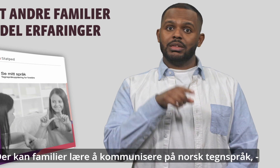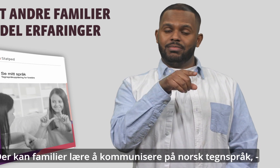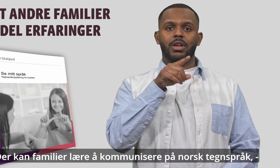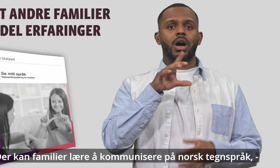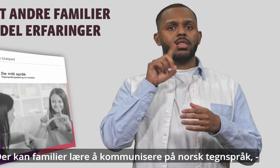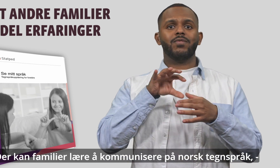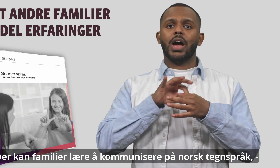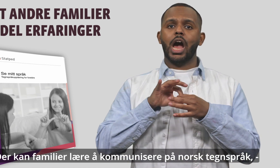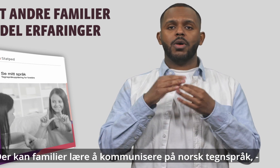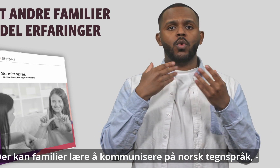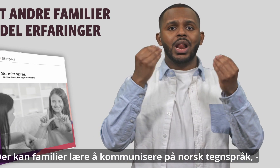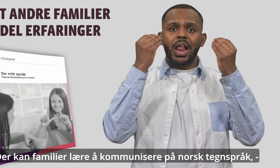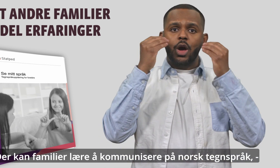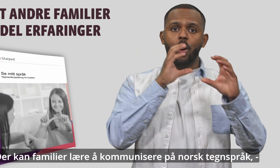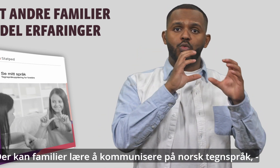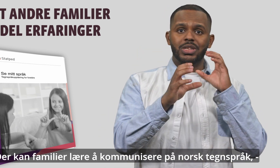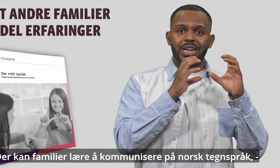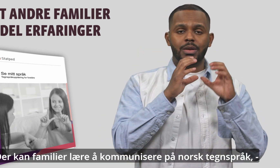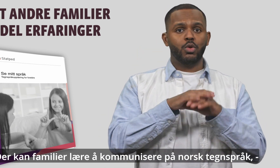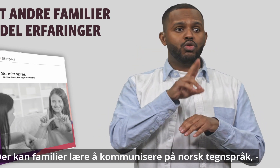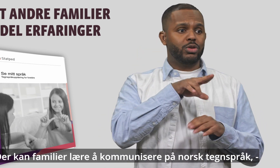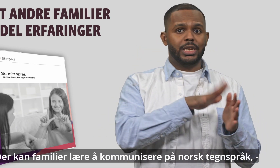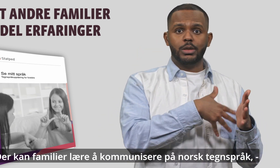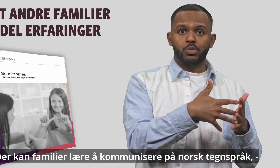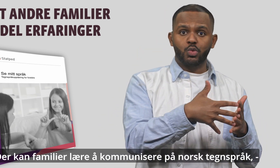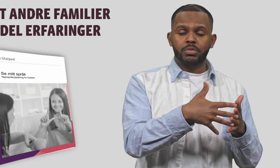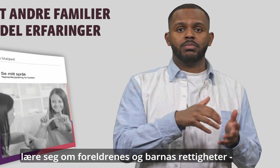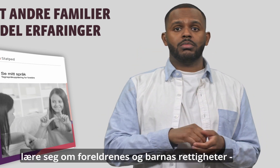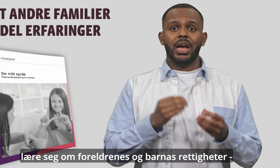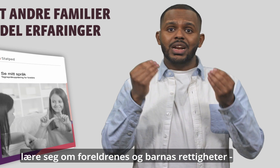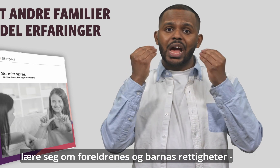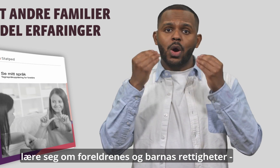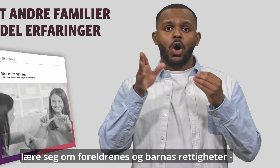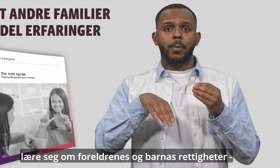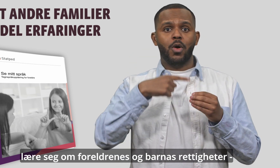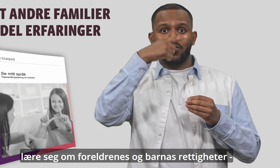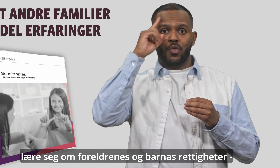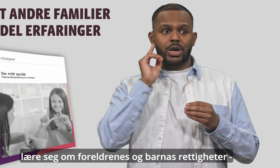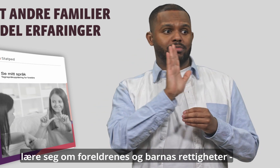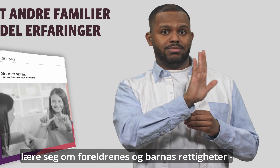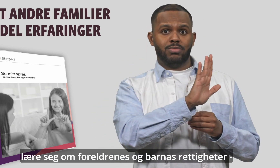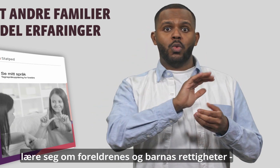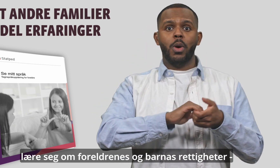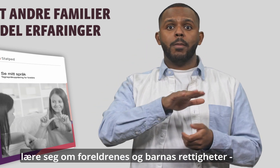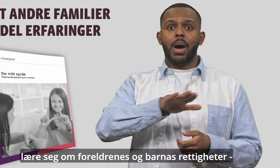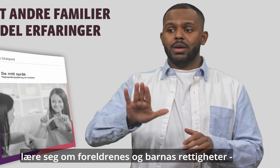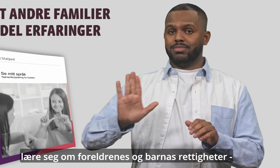Der kan familien lære å kommunisere på norsk tegnspråk, lære seg foreldrenes og barnas rettigheter